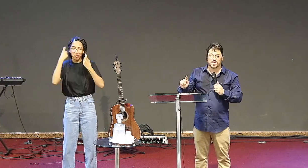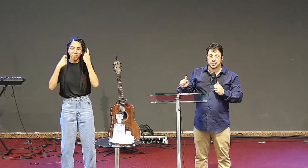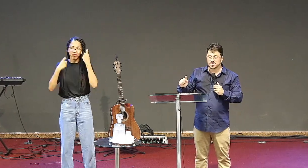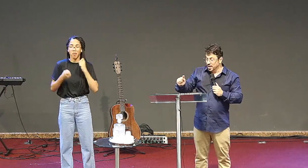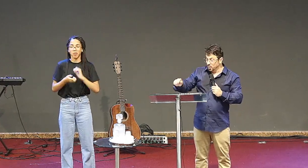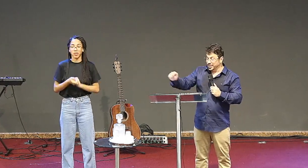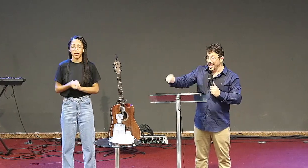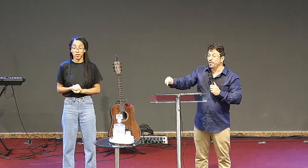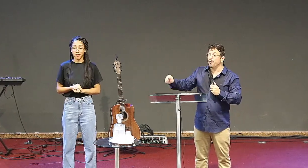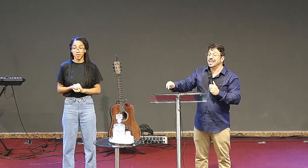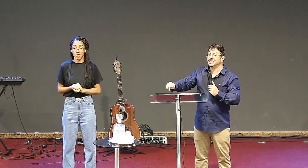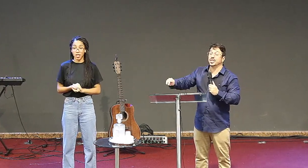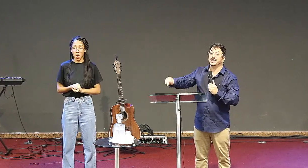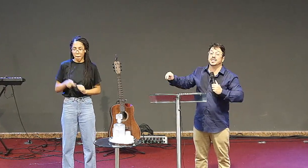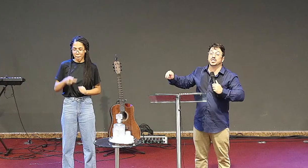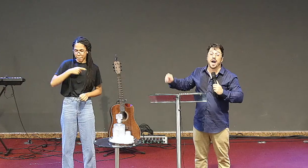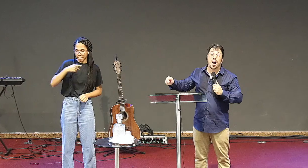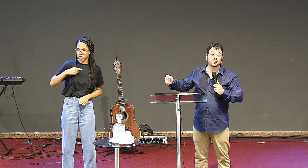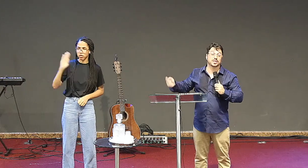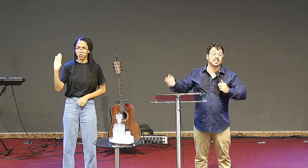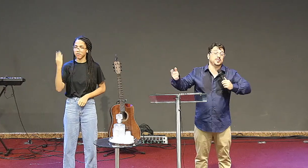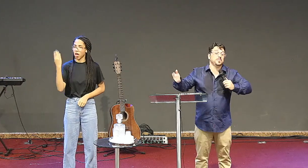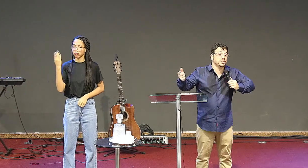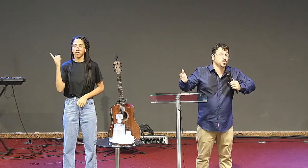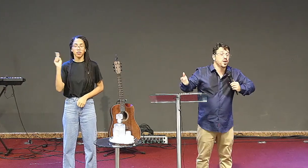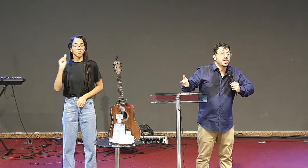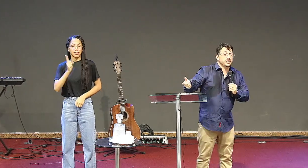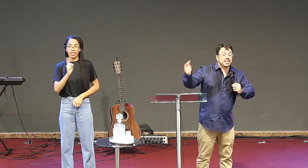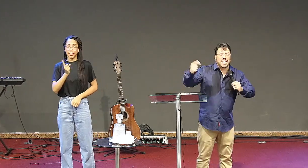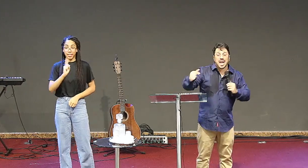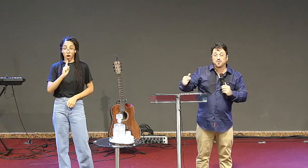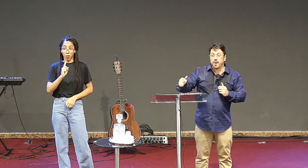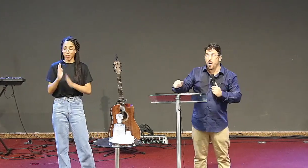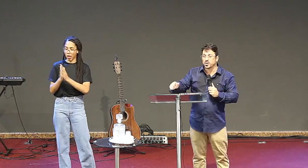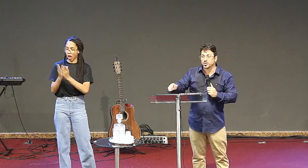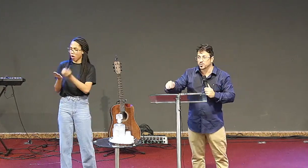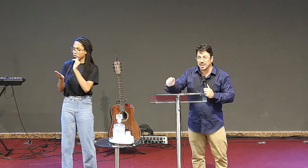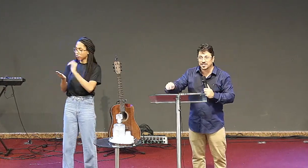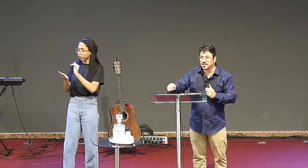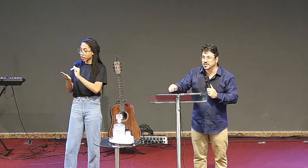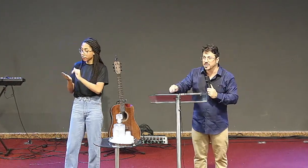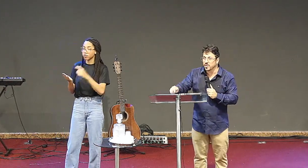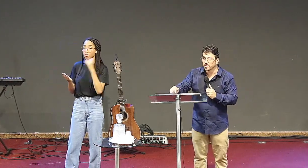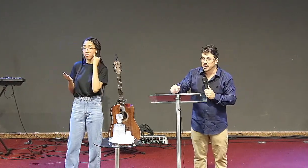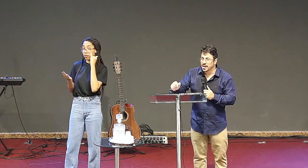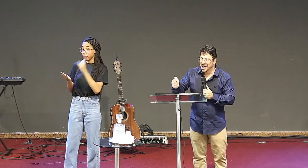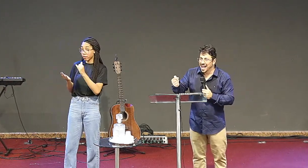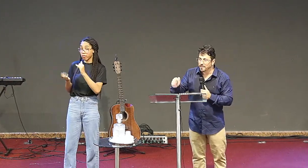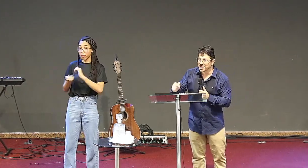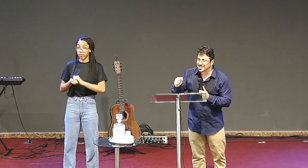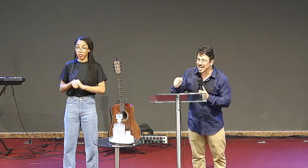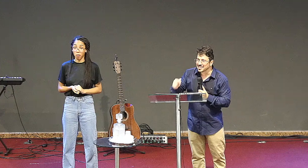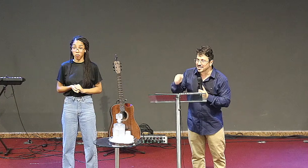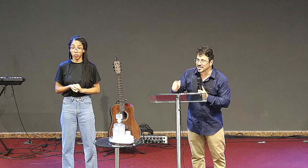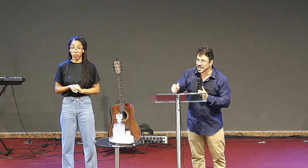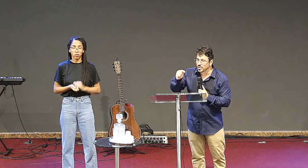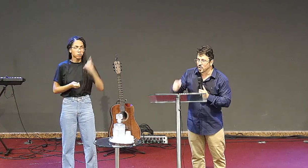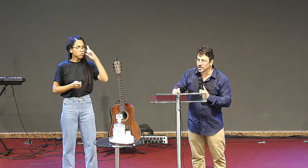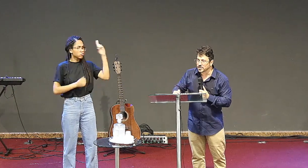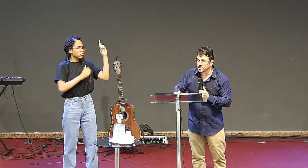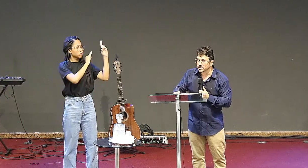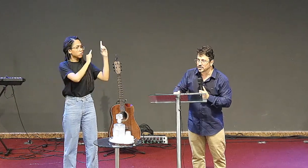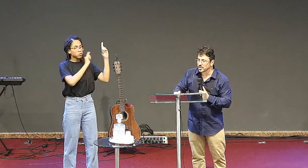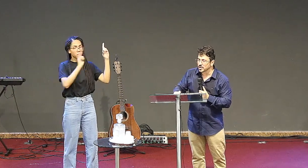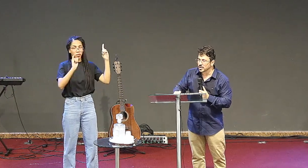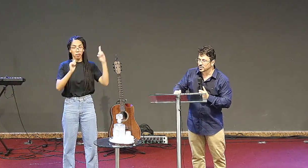pastores. O texto fala de líderes falsos que a si mesmo se declaravam apóstolos, mas esses não. Apesar de serem